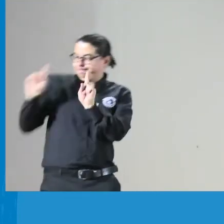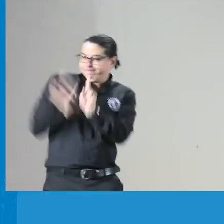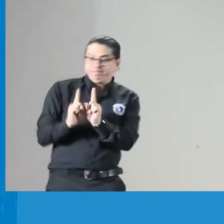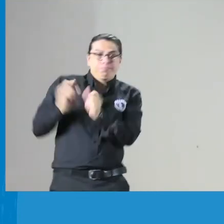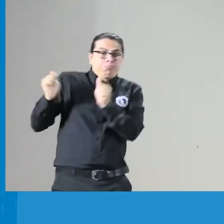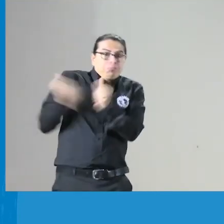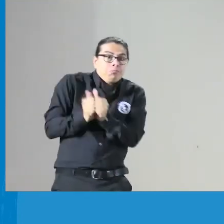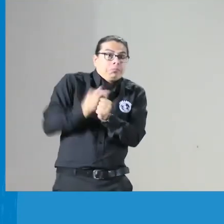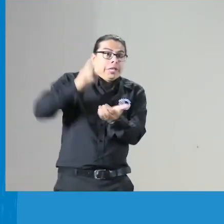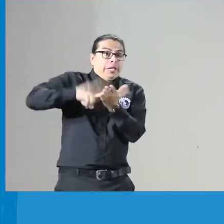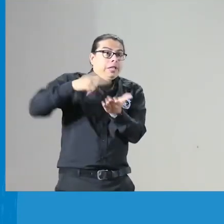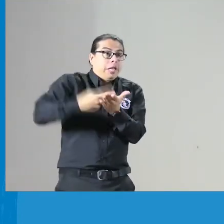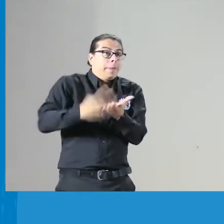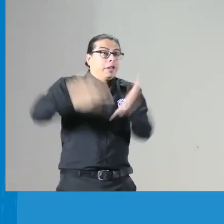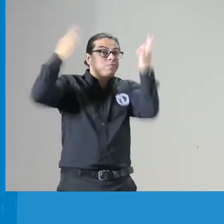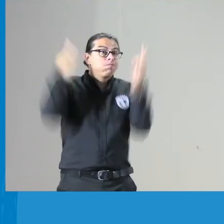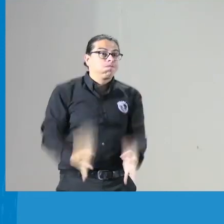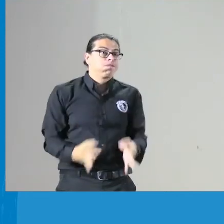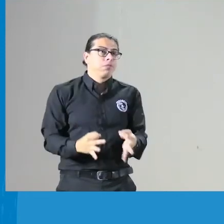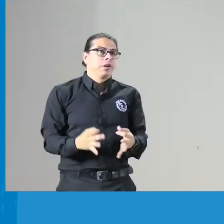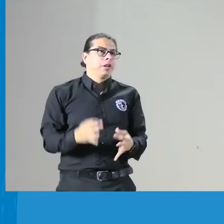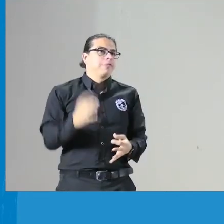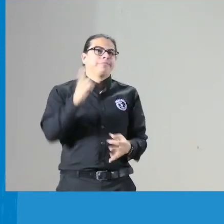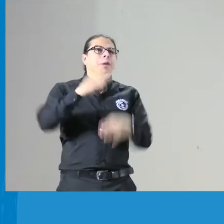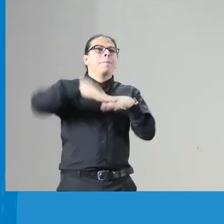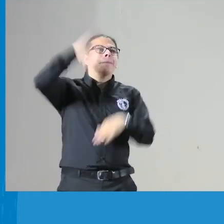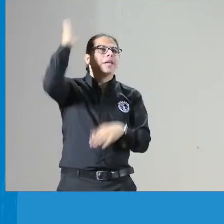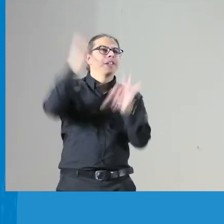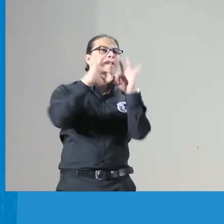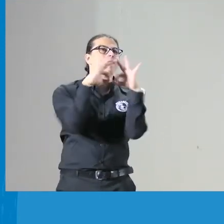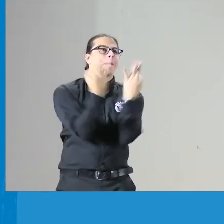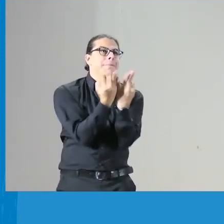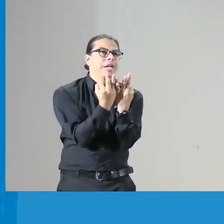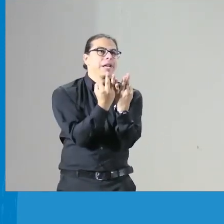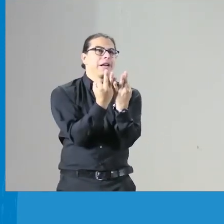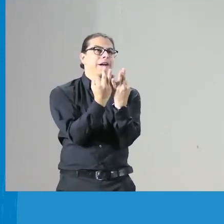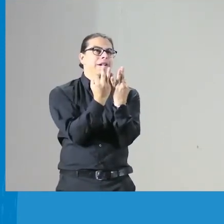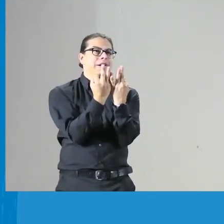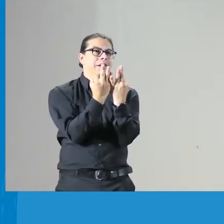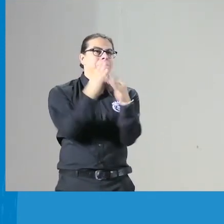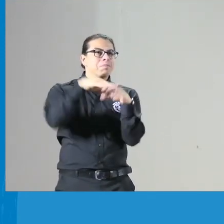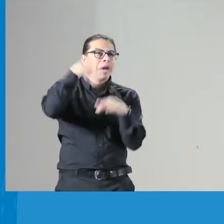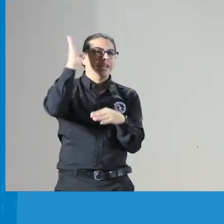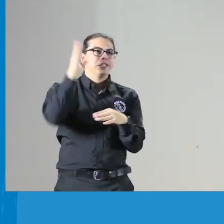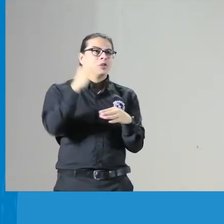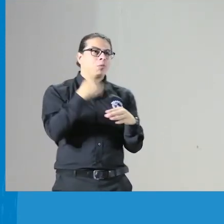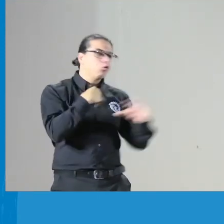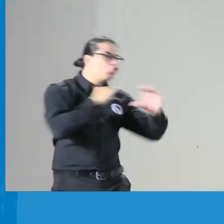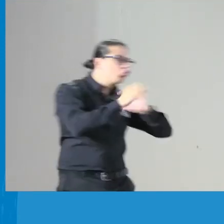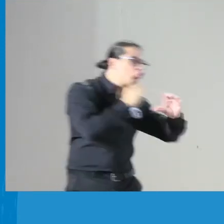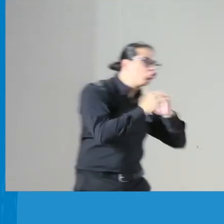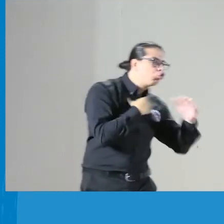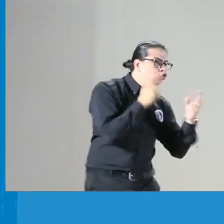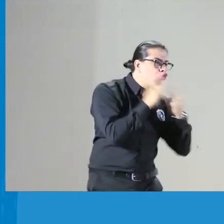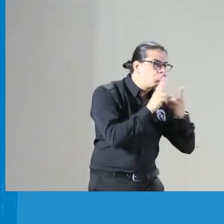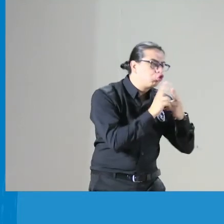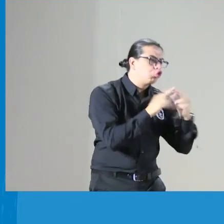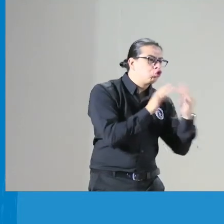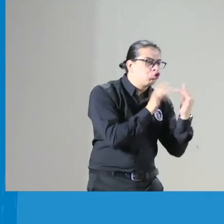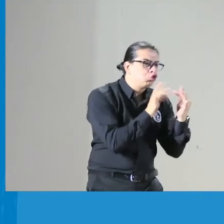y la mediación pero no se reconocía el intérprete de manera oficial generalmente eran personas miembros de la familia de